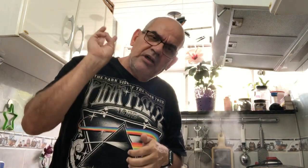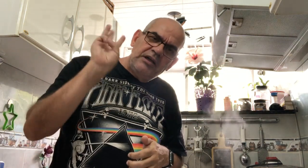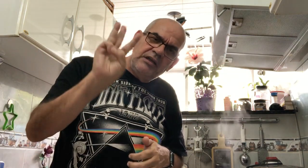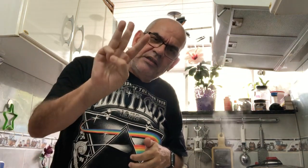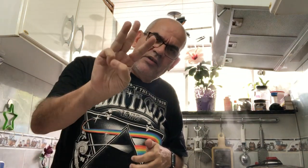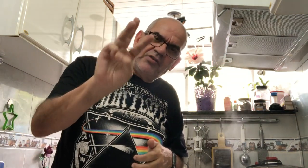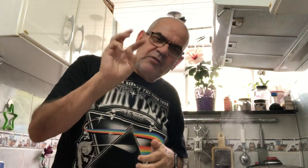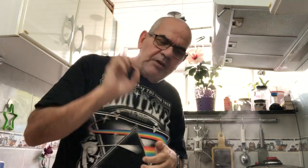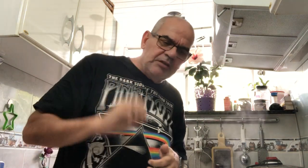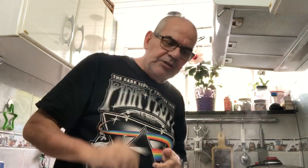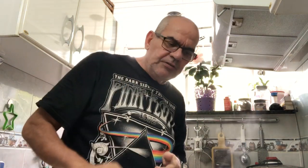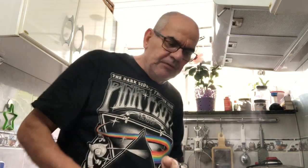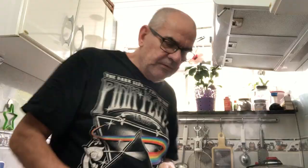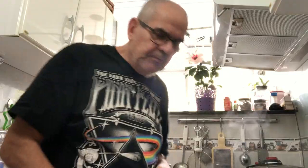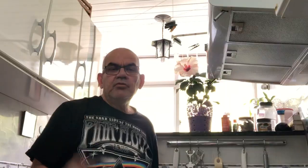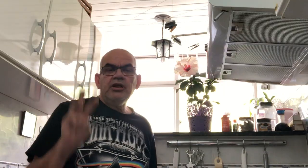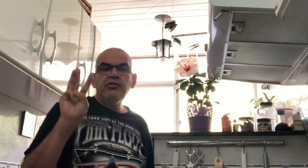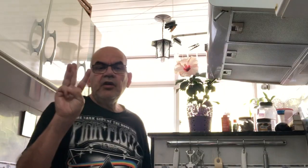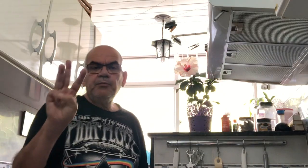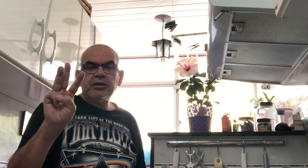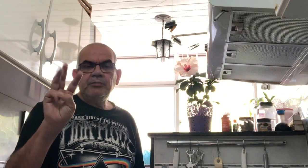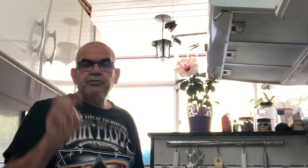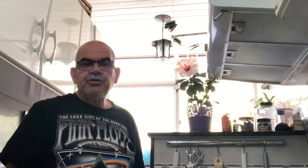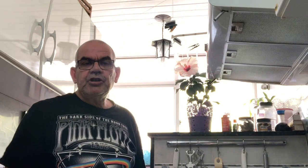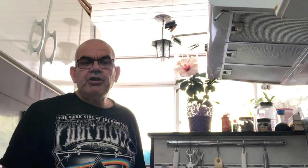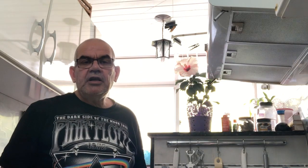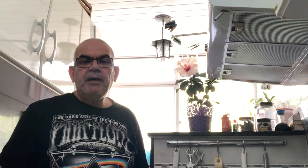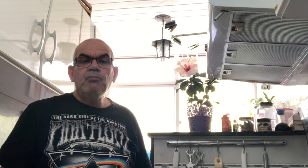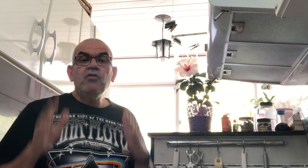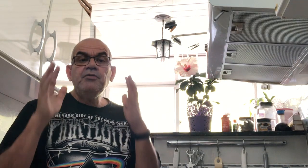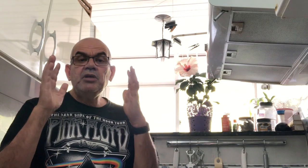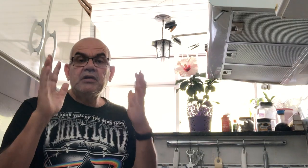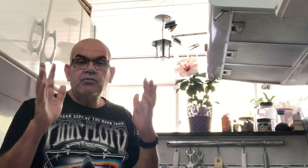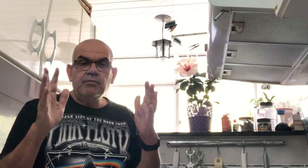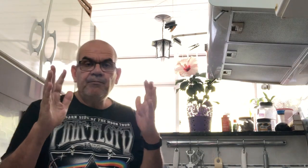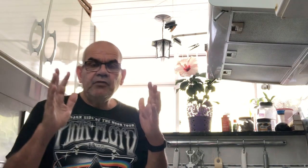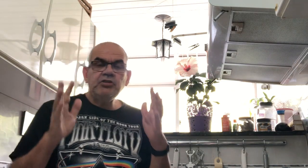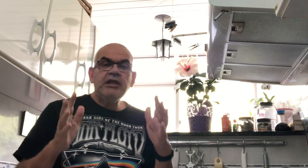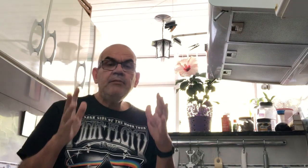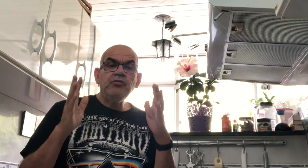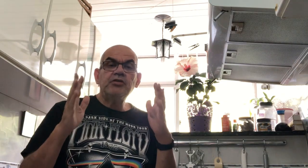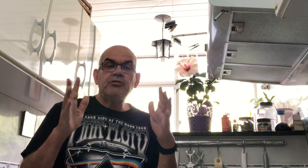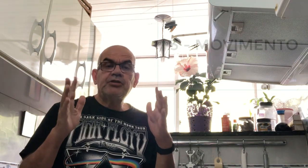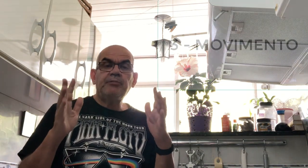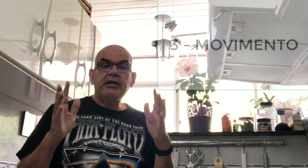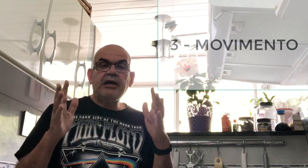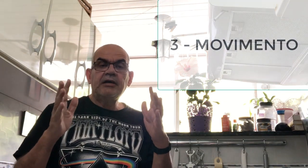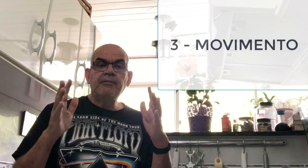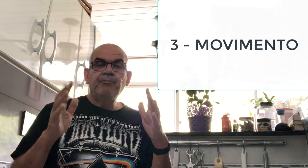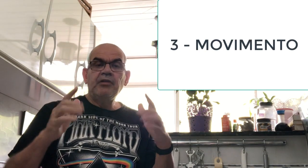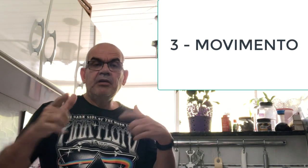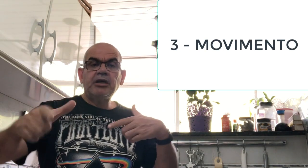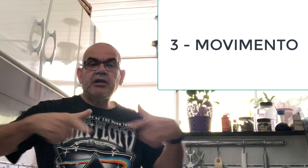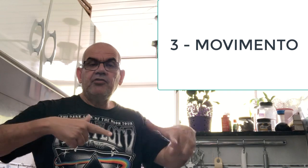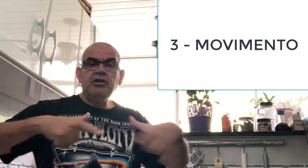terceiro parâmetro. O terceiro parâmetro, gente, é movimento. Vocês lembram do sinal de trabalhar? Lembra que é assim?